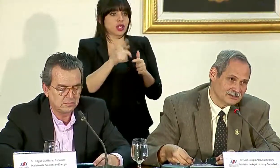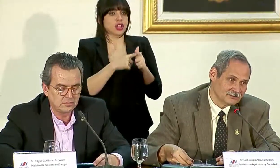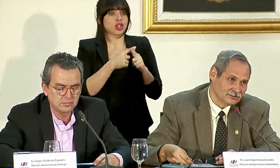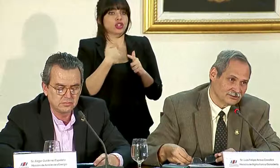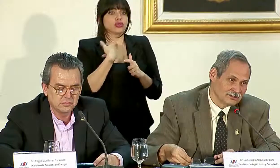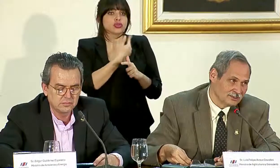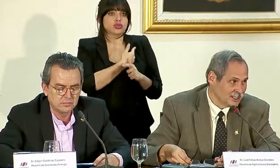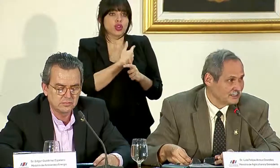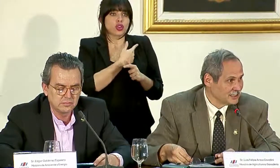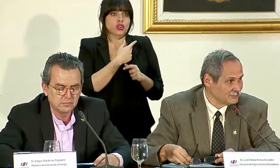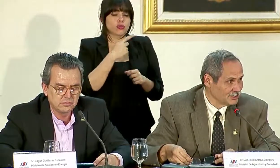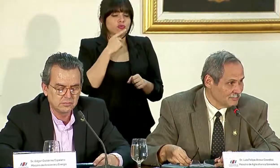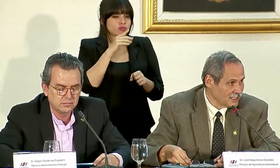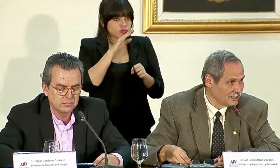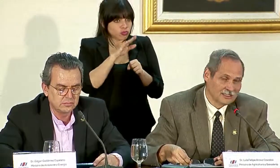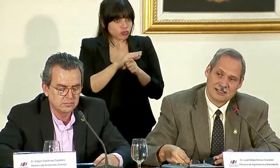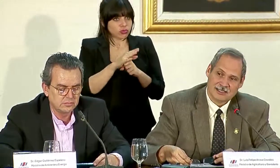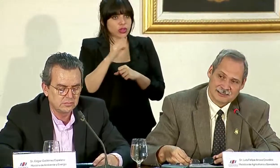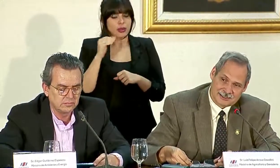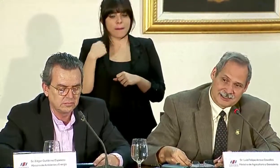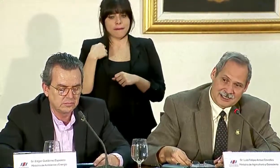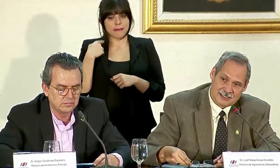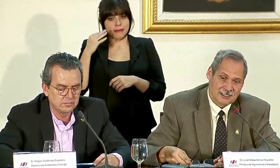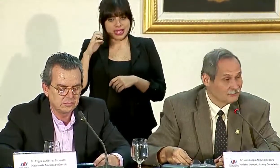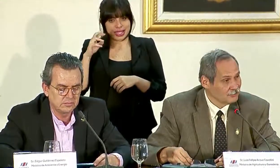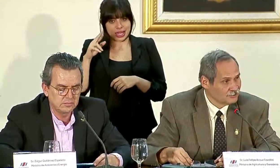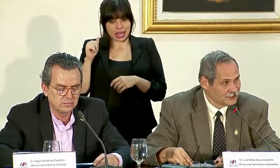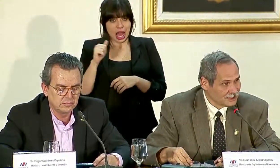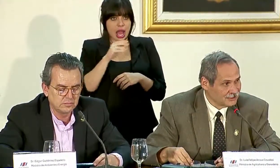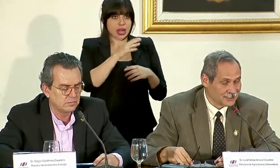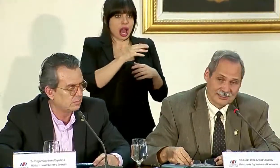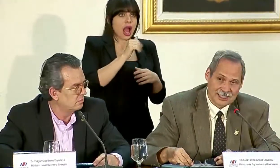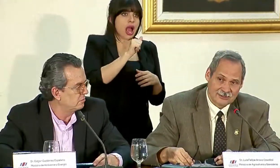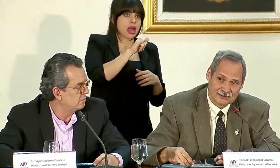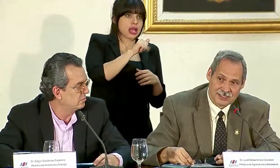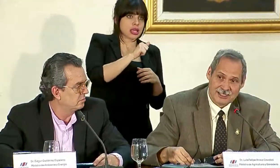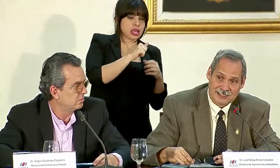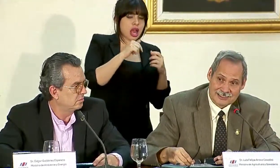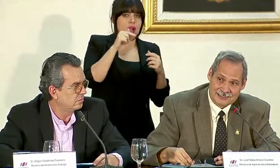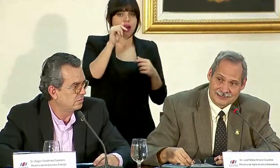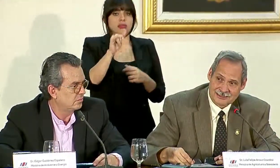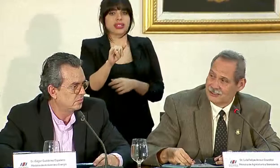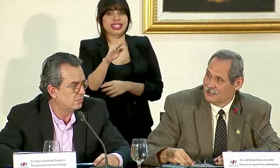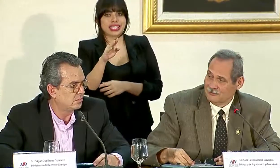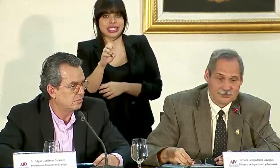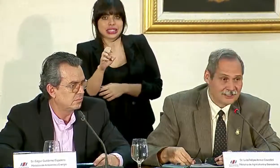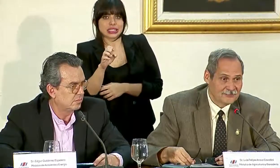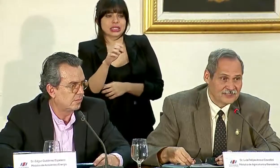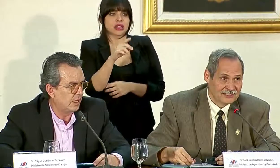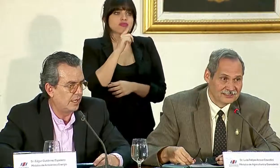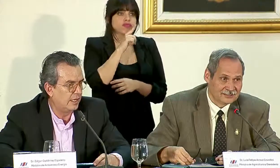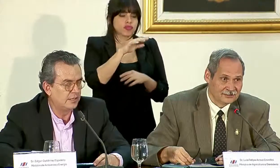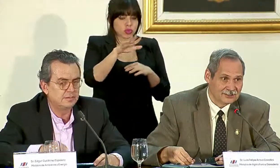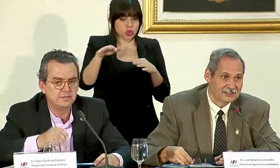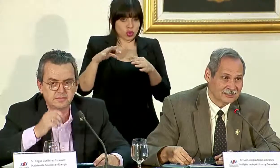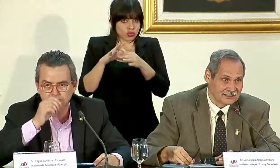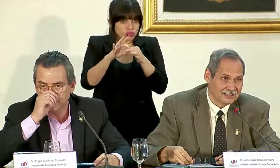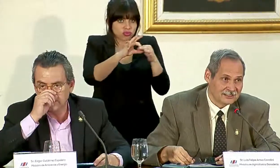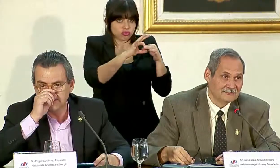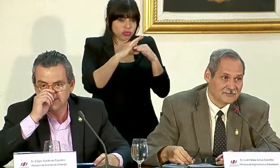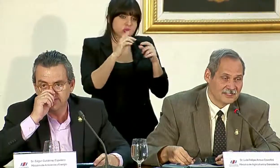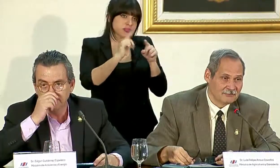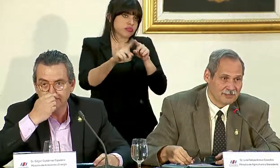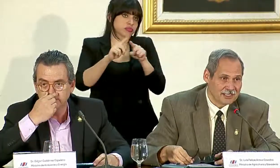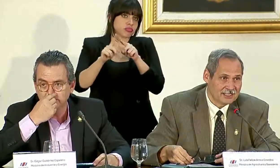estamos, junto con el Minae, estamos el MAC, el Senara, Acueductos y Alcantarillados, el ICE, ¿verdad?, entre otras,